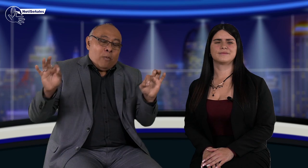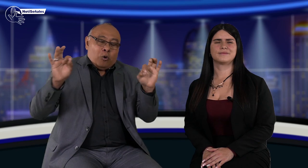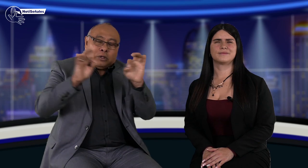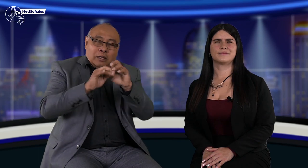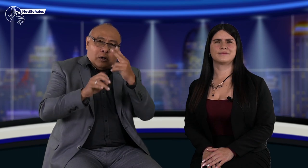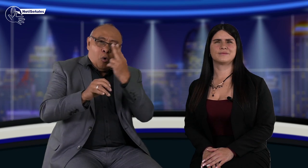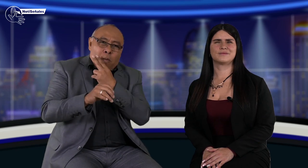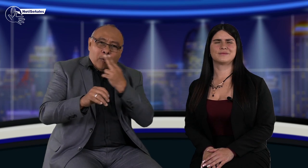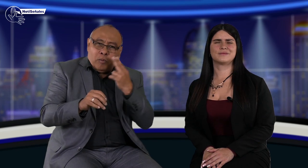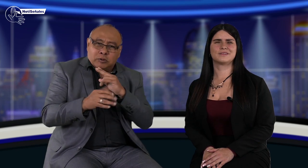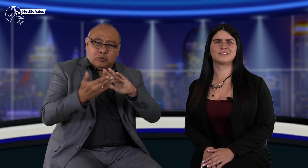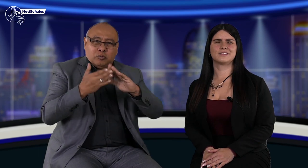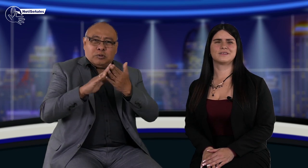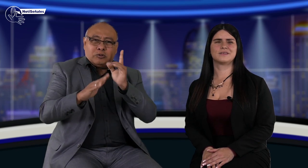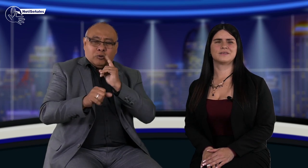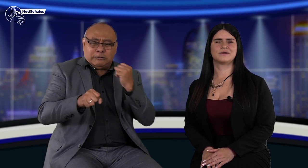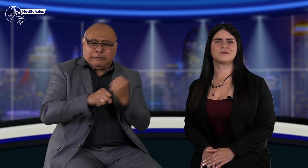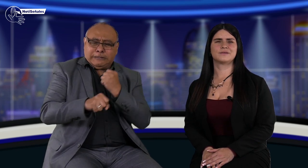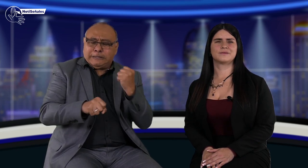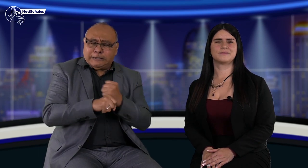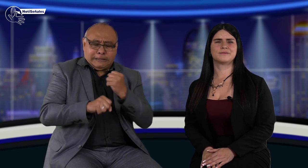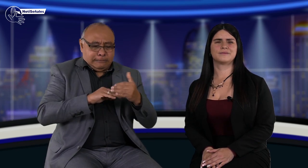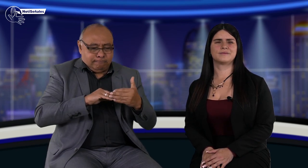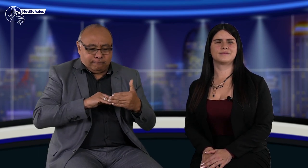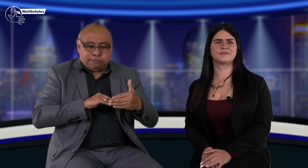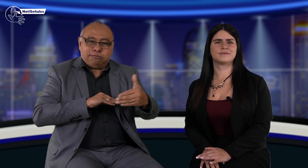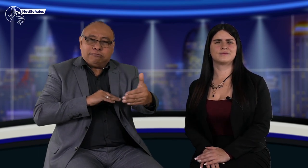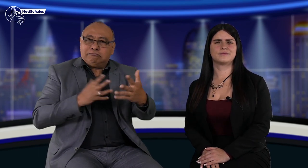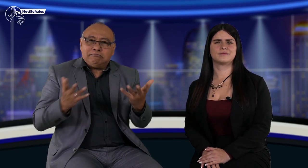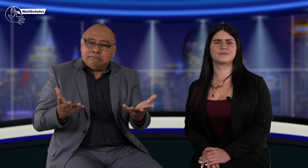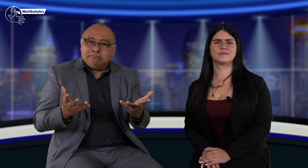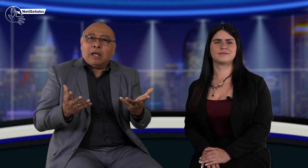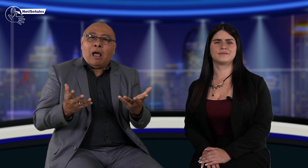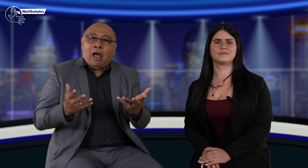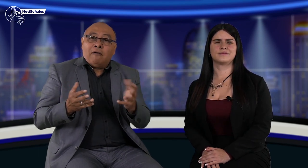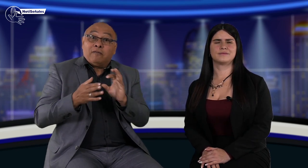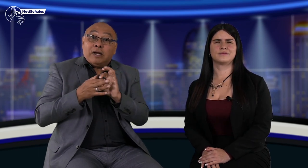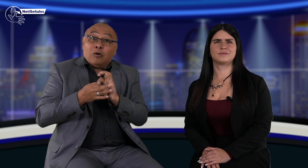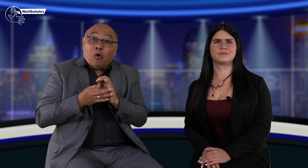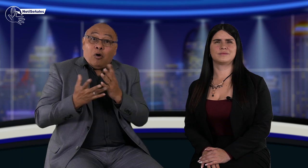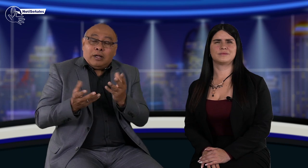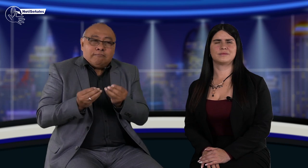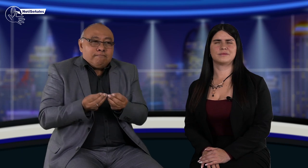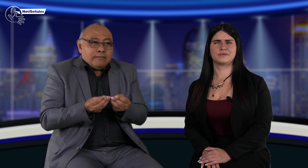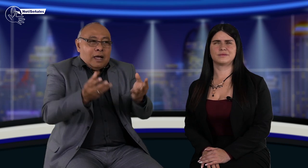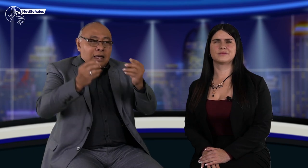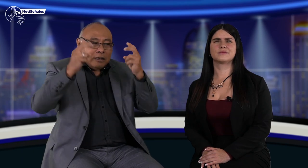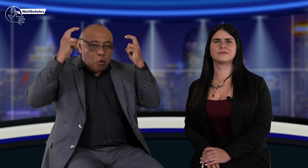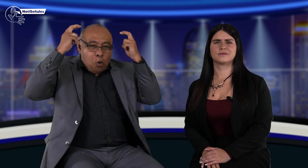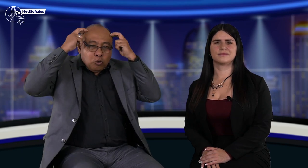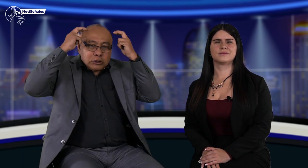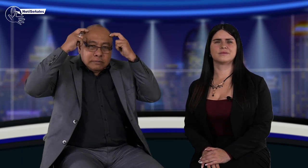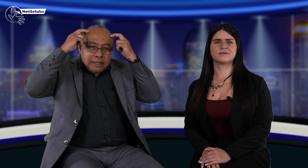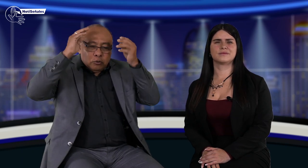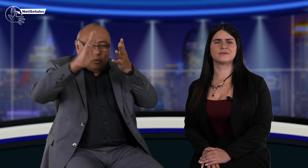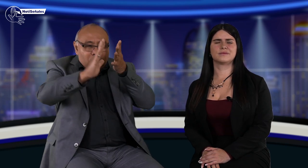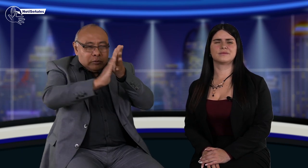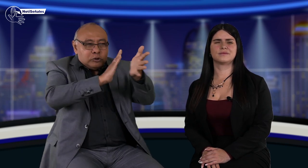temas fundamentales y el compromiso que ratificamos desde FENASCOL es trabajar por la comunidad sorda, transfiriendo